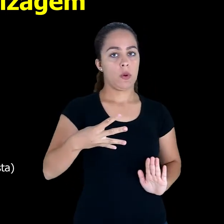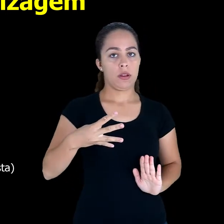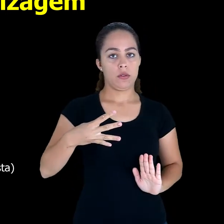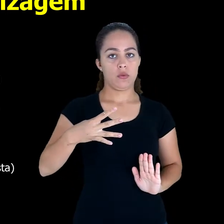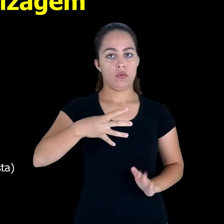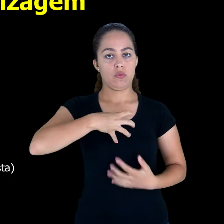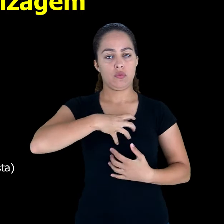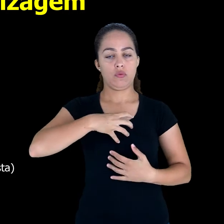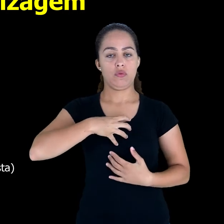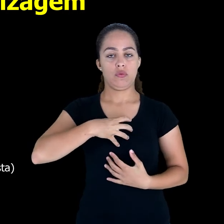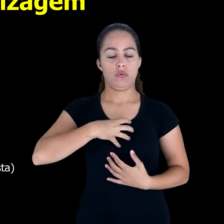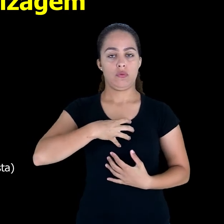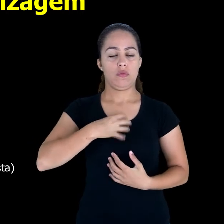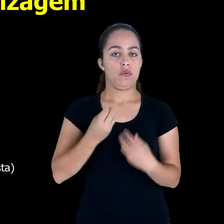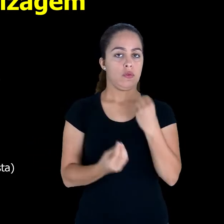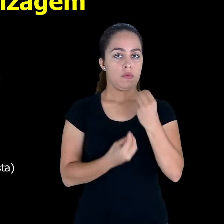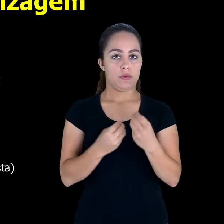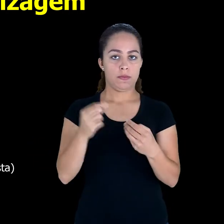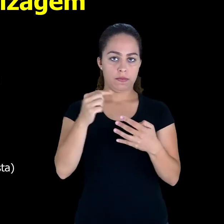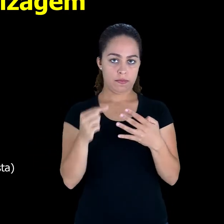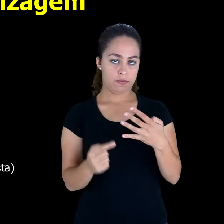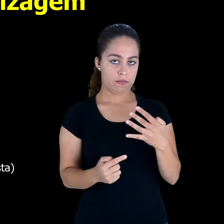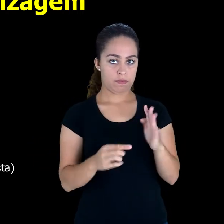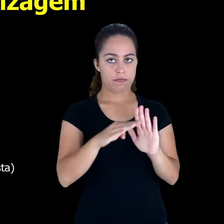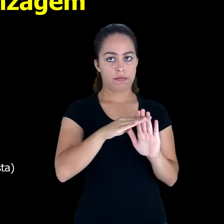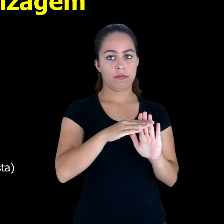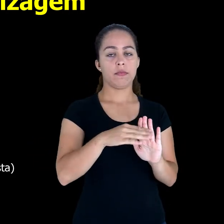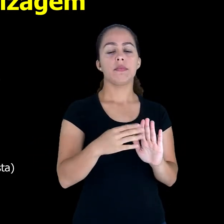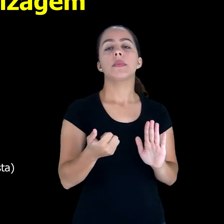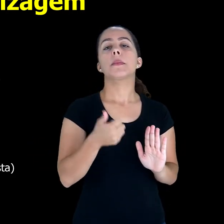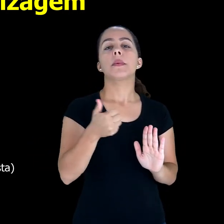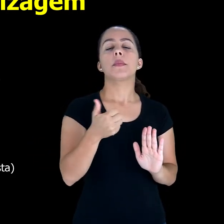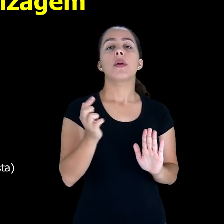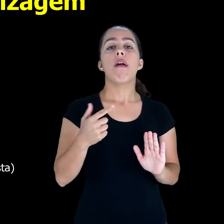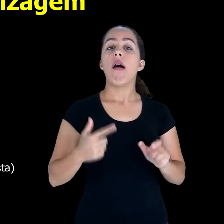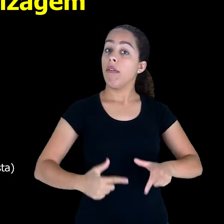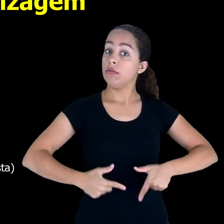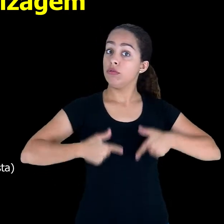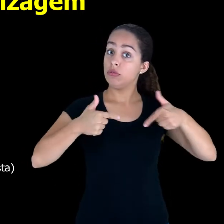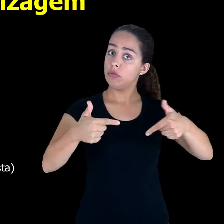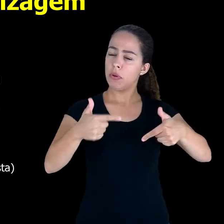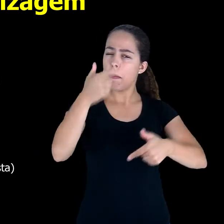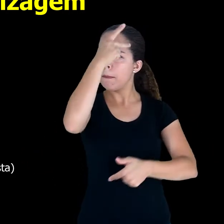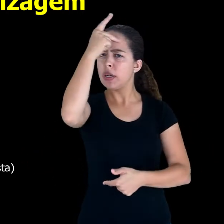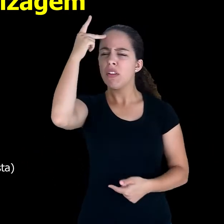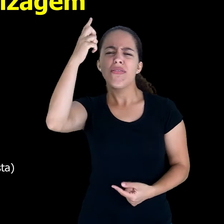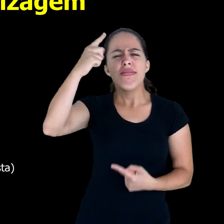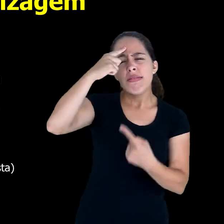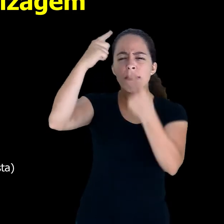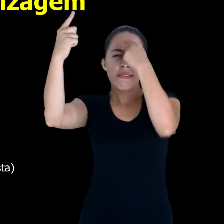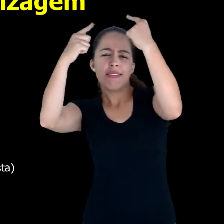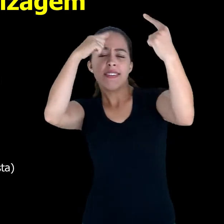categorias esses estilos. Nós teríamos um estilo ativo, onde a pessoa, ela